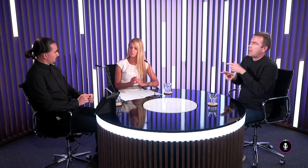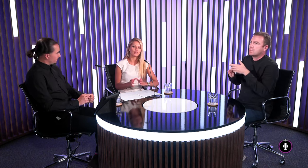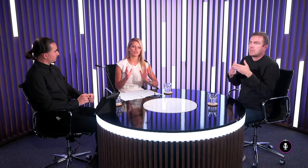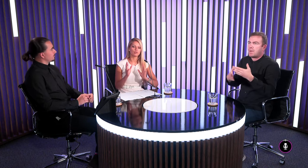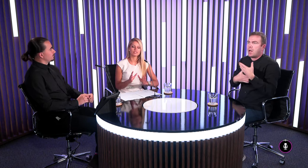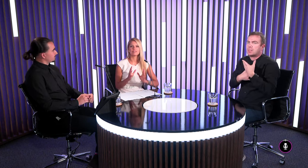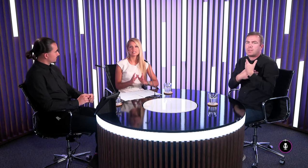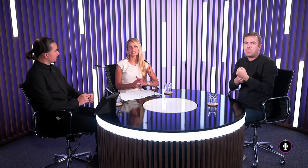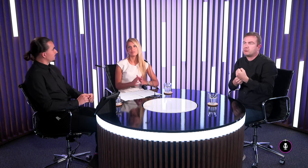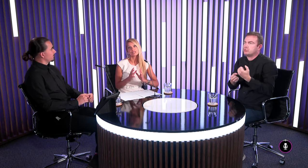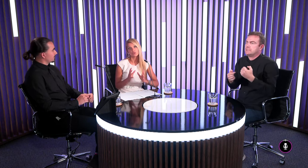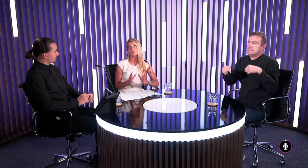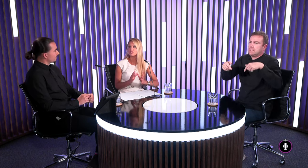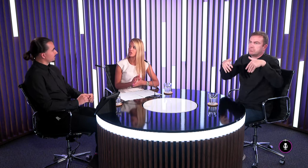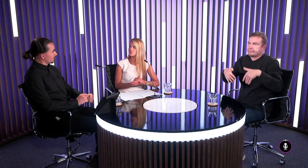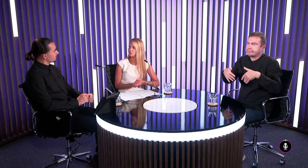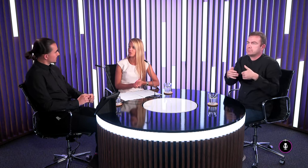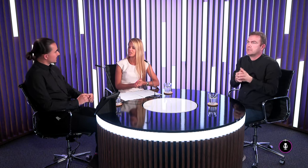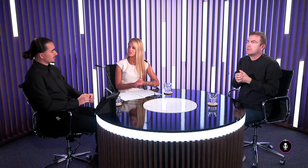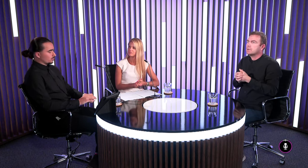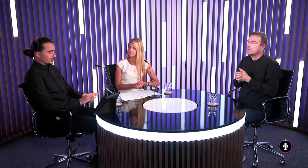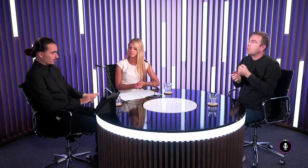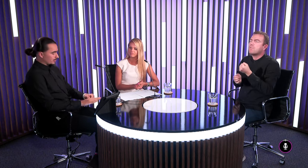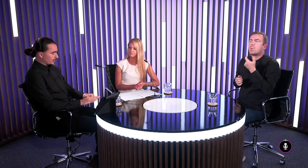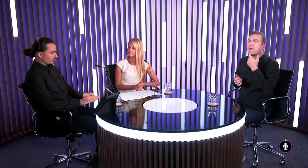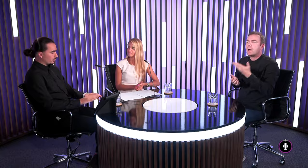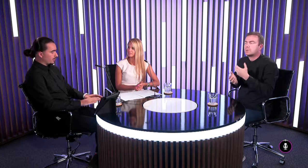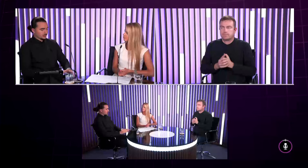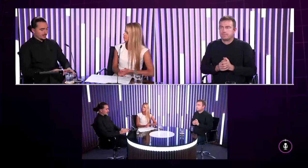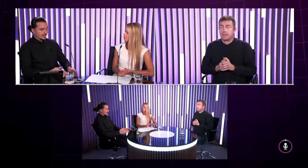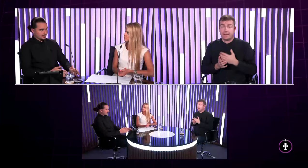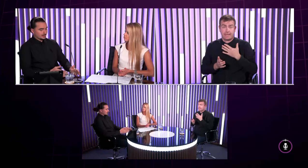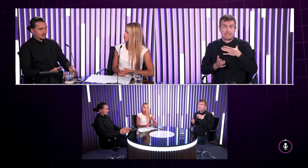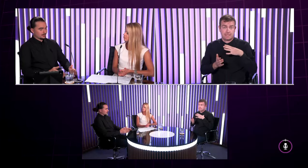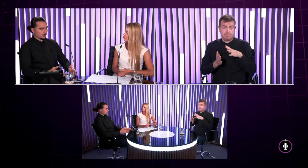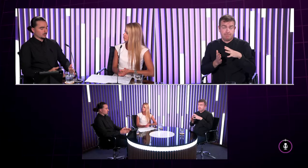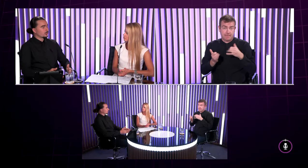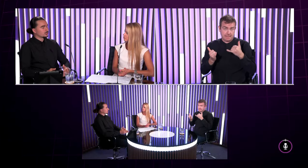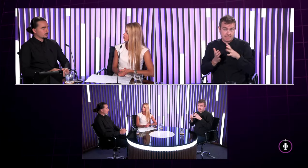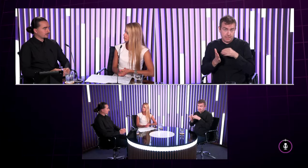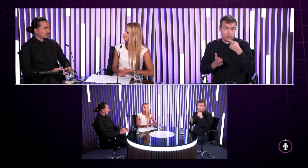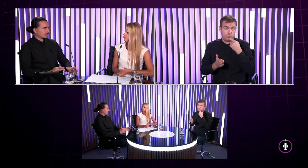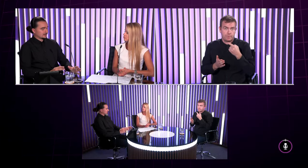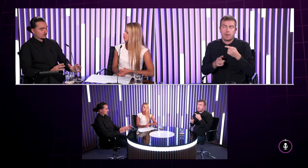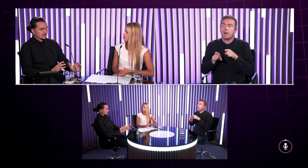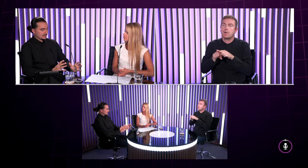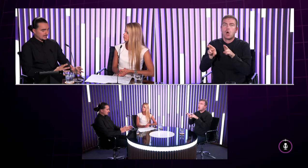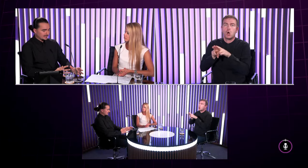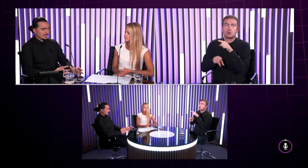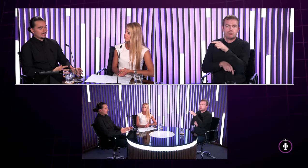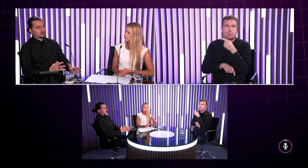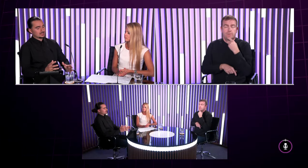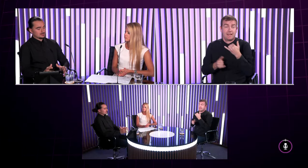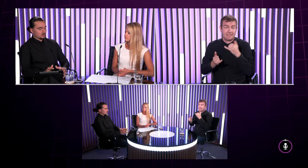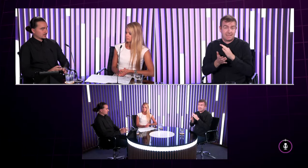ktoré poviete že bude sa vám s nimi aspoň o čosi ľahšie fungovať Jasné určite ako ja by som to na všetko povedal že aj na základe toho čo mi moji rodičia povedali tak situácia